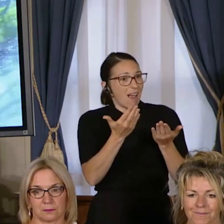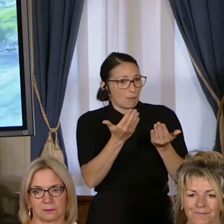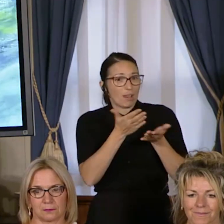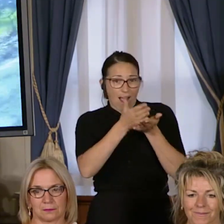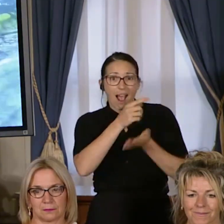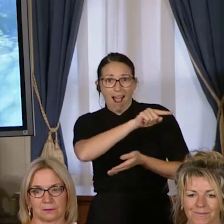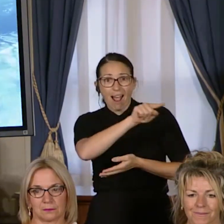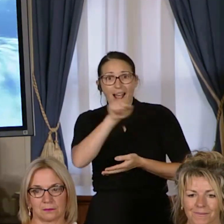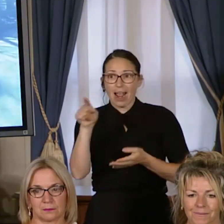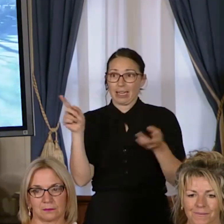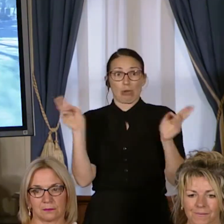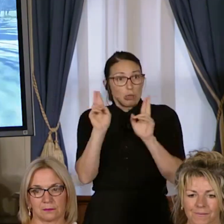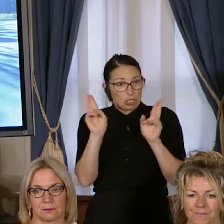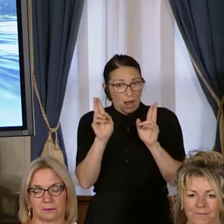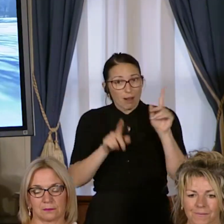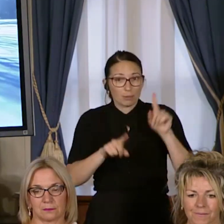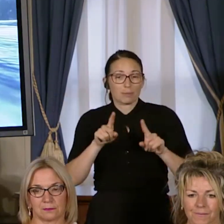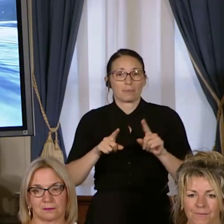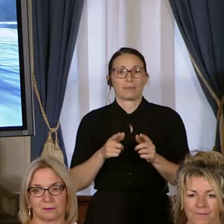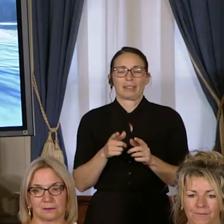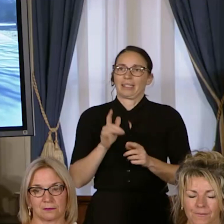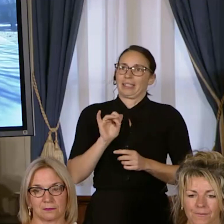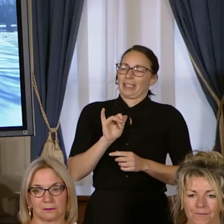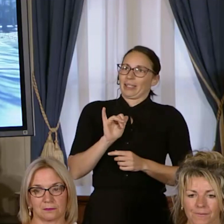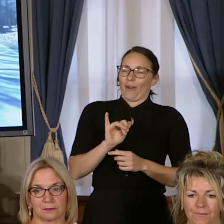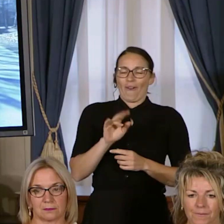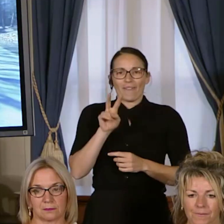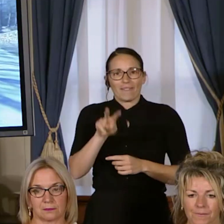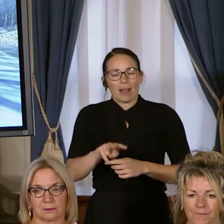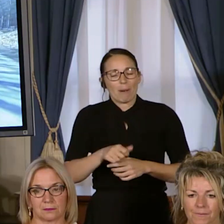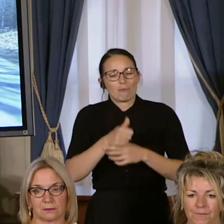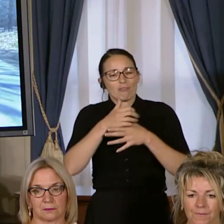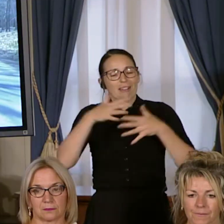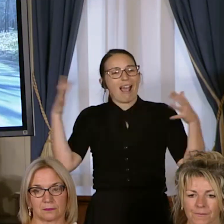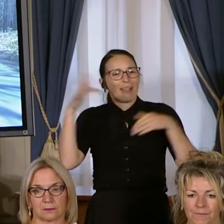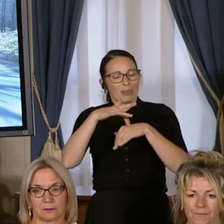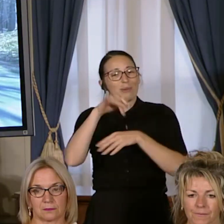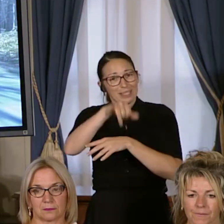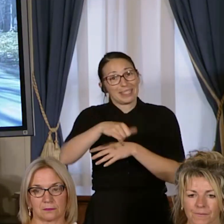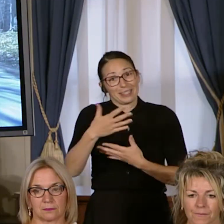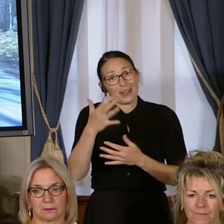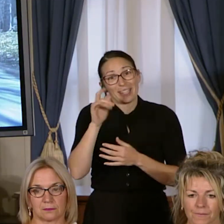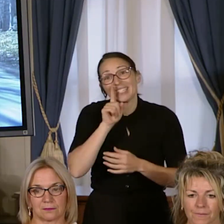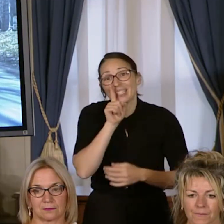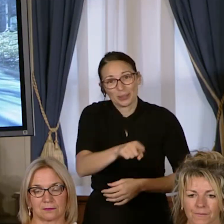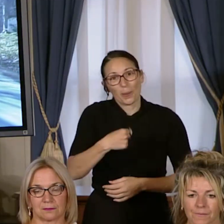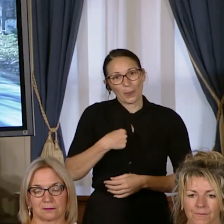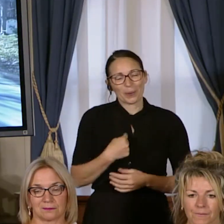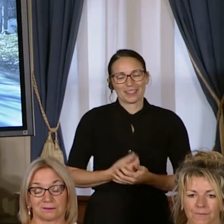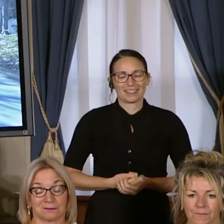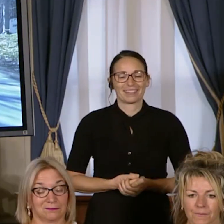en urgence. C'est vraiment la plus grande réalisation, c'est sûr.